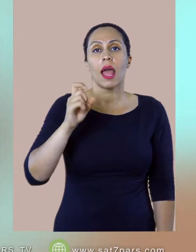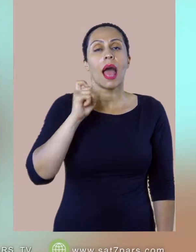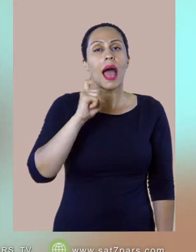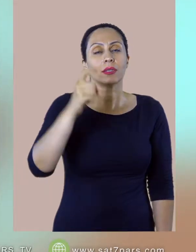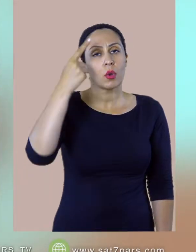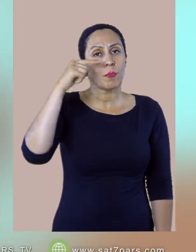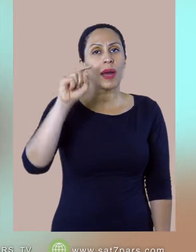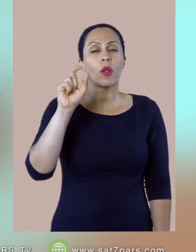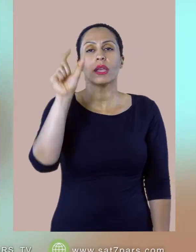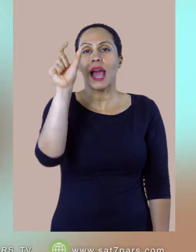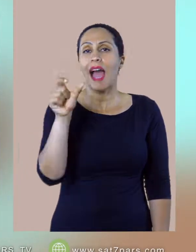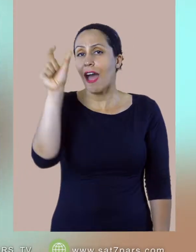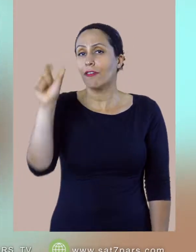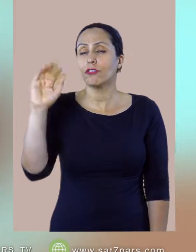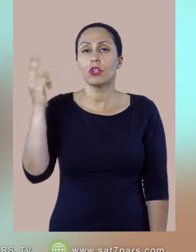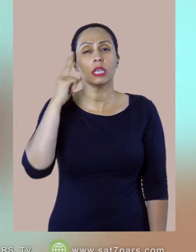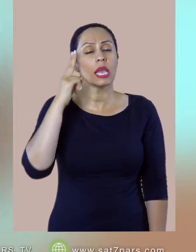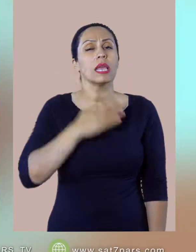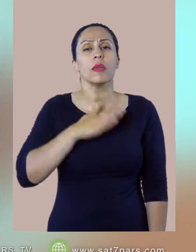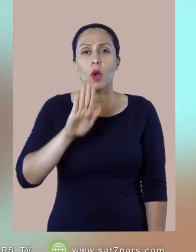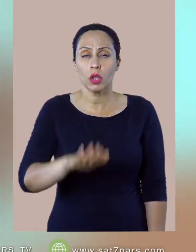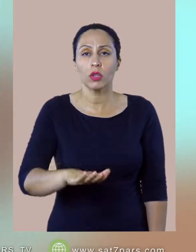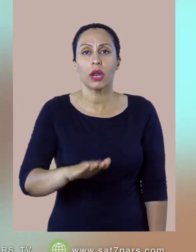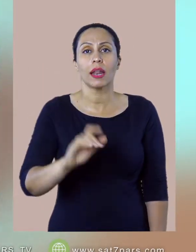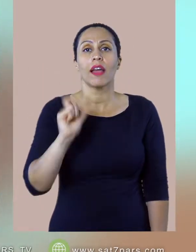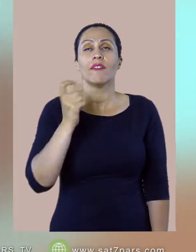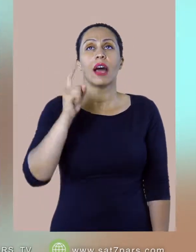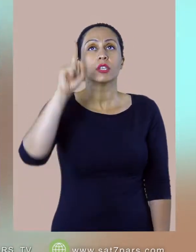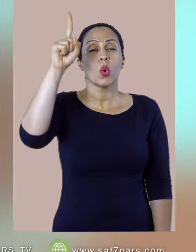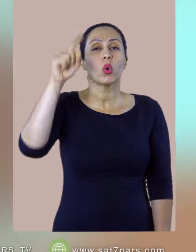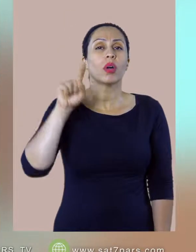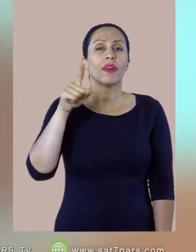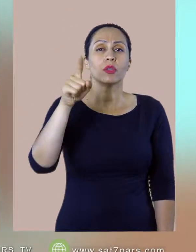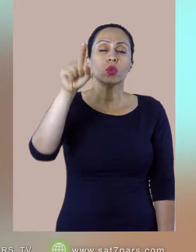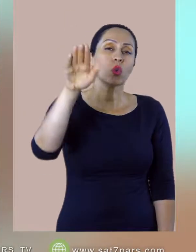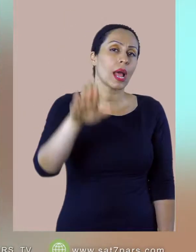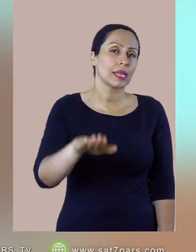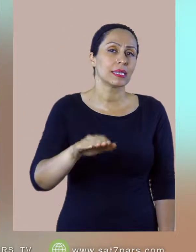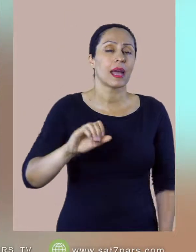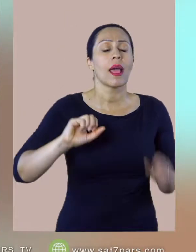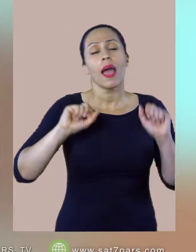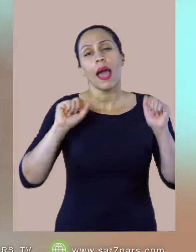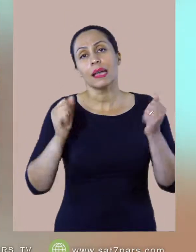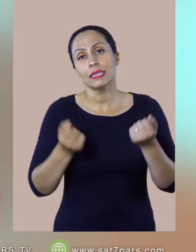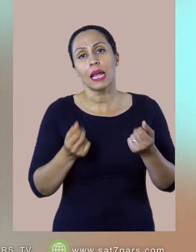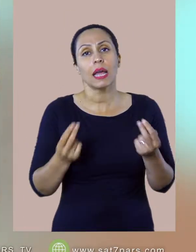شما هم که ایمان دارستی شما هم بیا شاید از خدا دور شدی شاید خسته شدی از زندگی